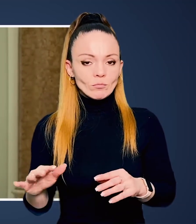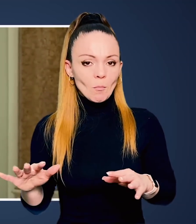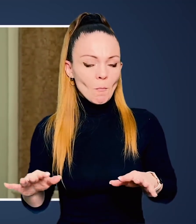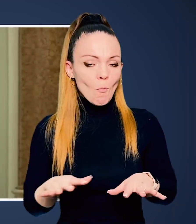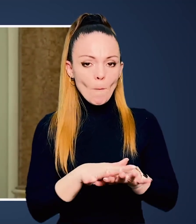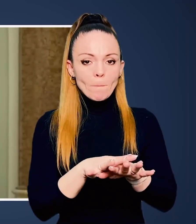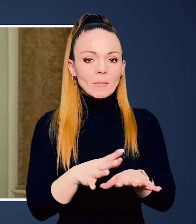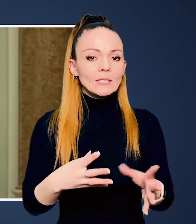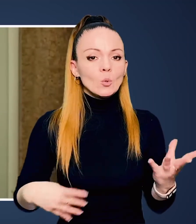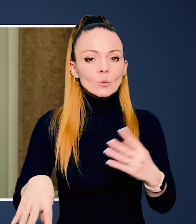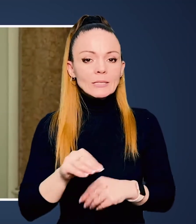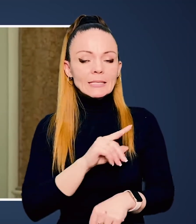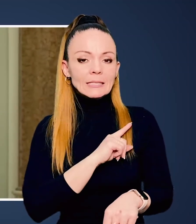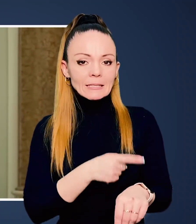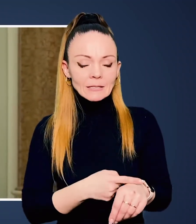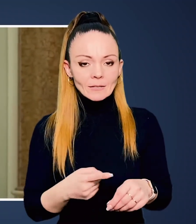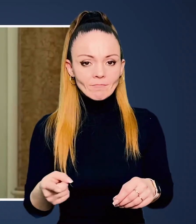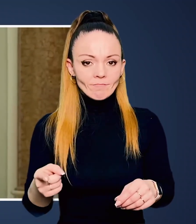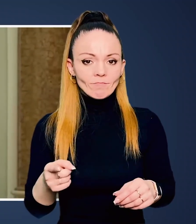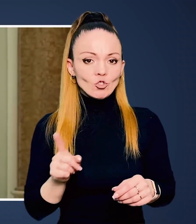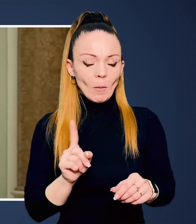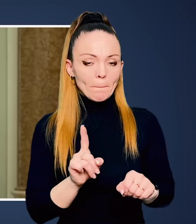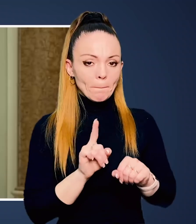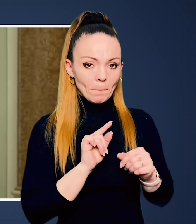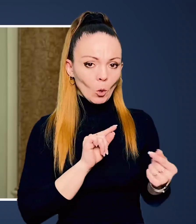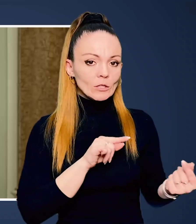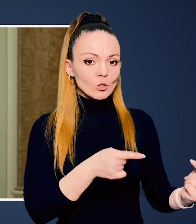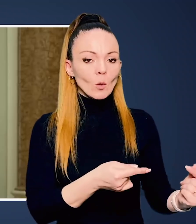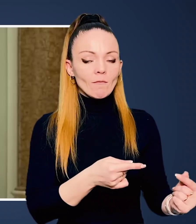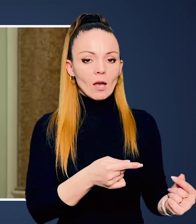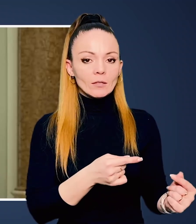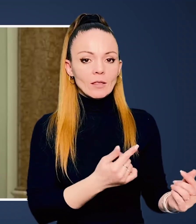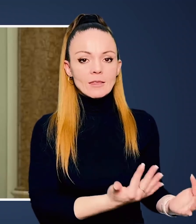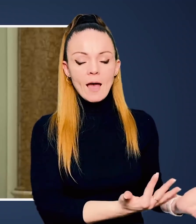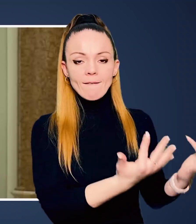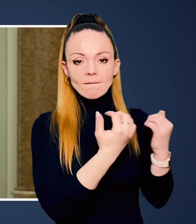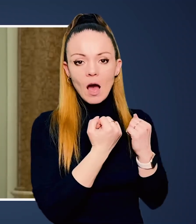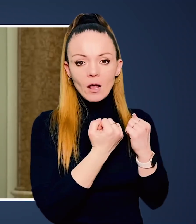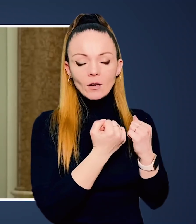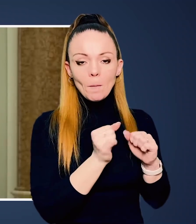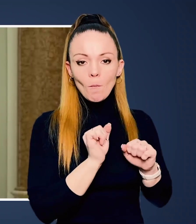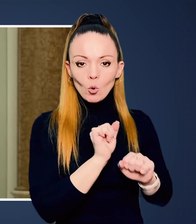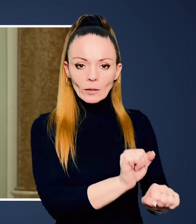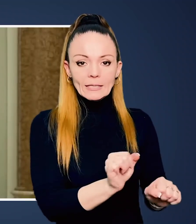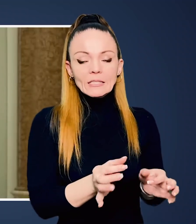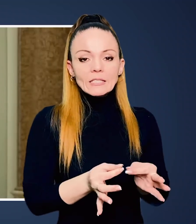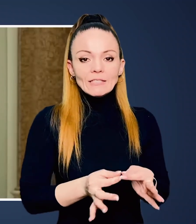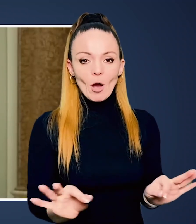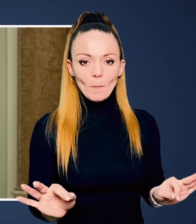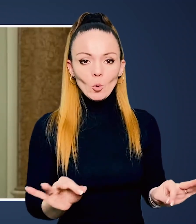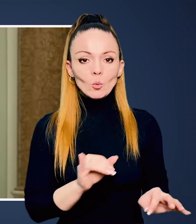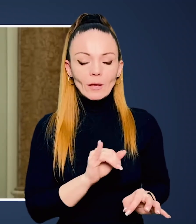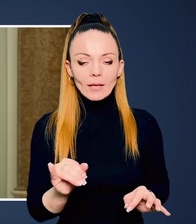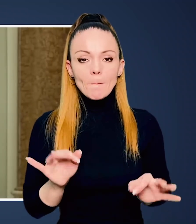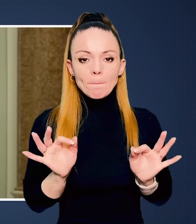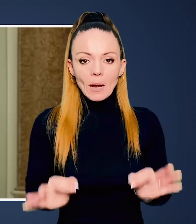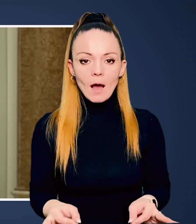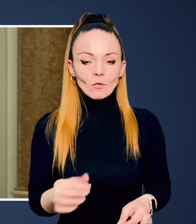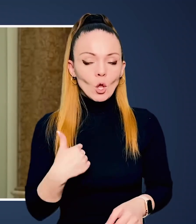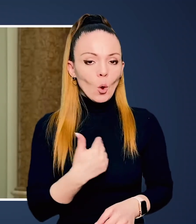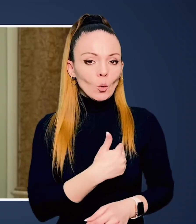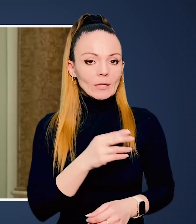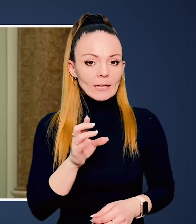і також мобілізація усіх сил для того, щоб протистояти навалі, боронити